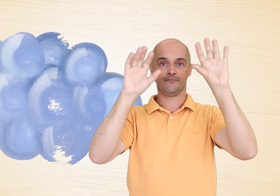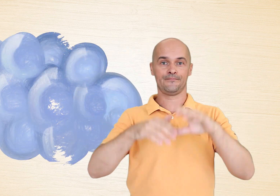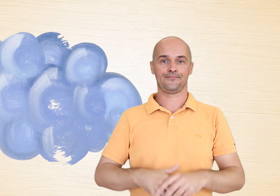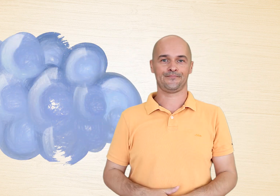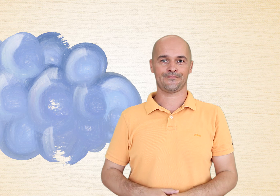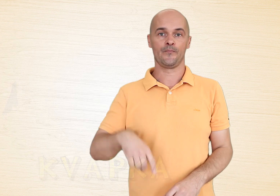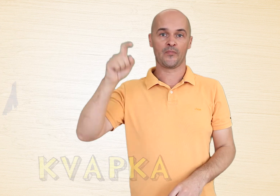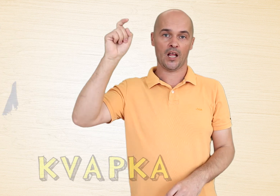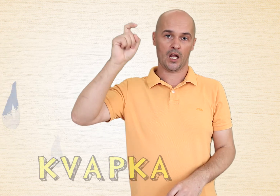Kvapka